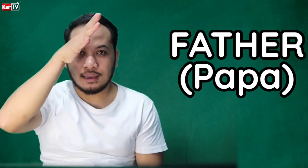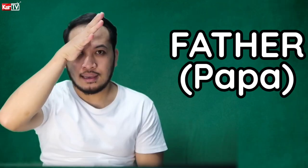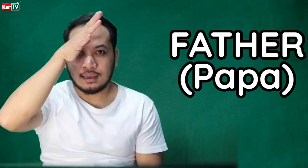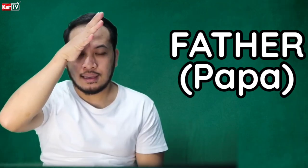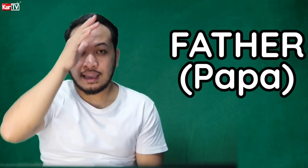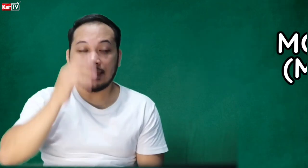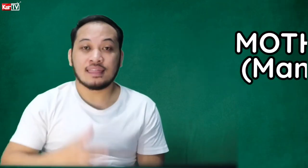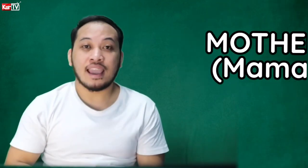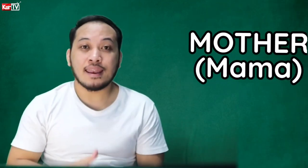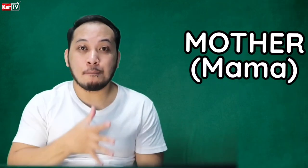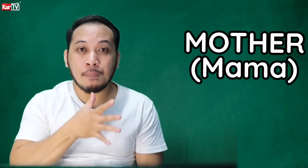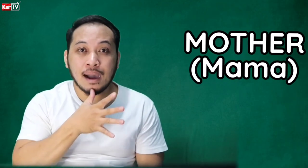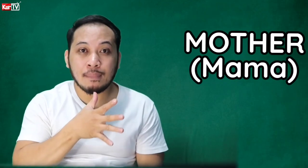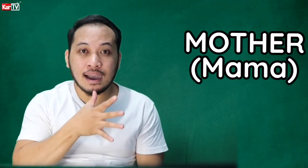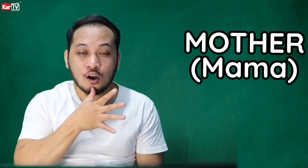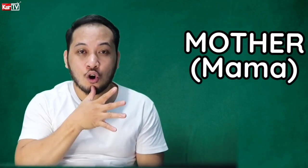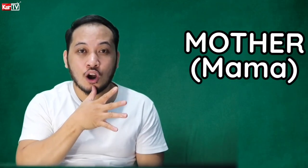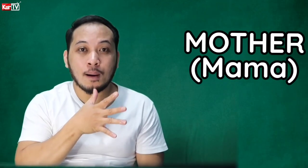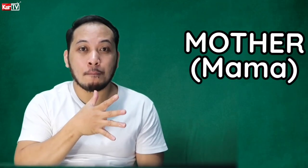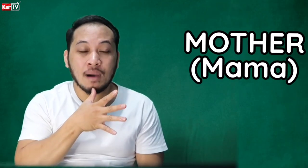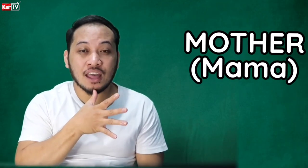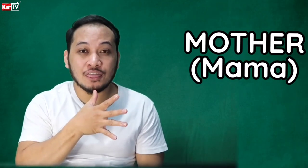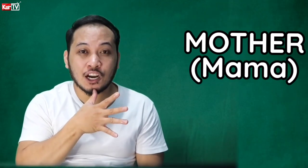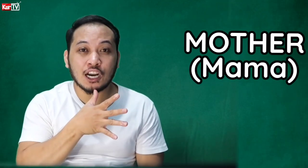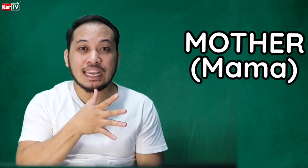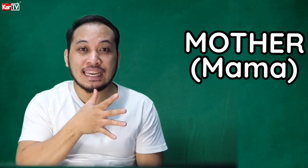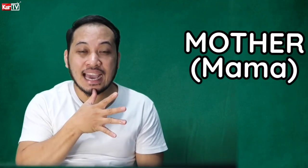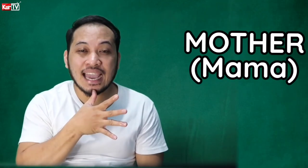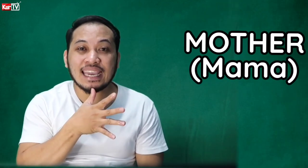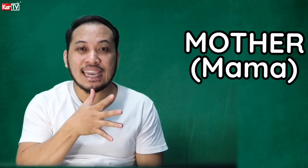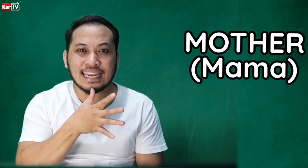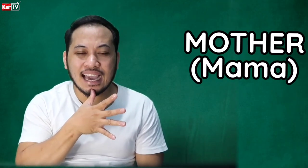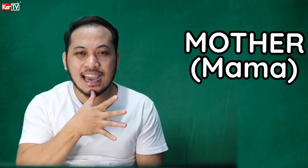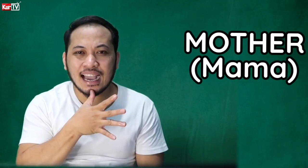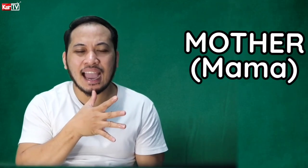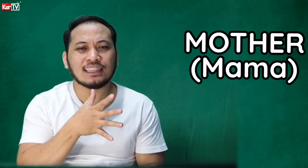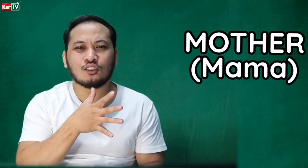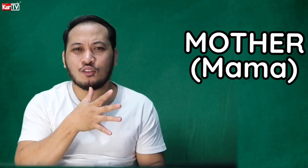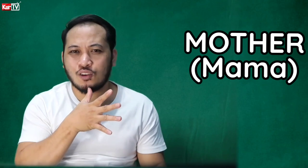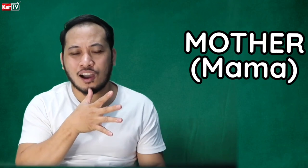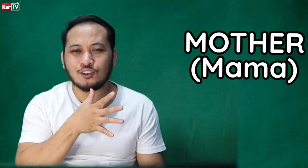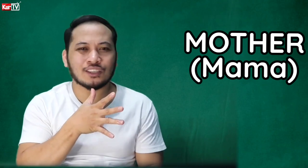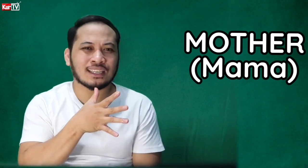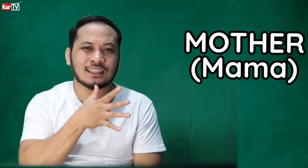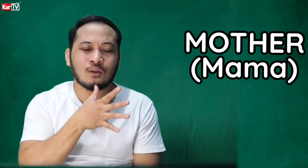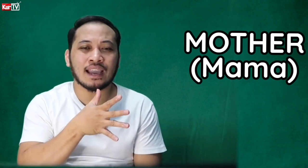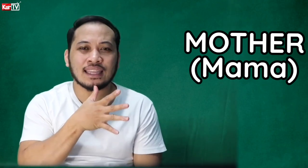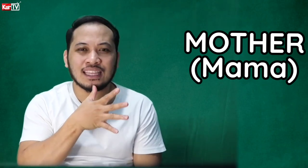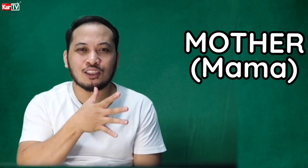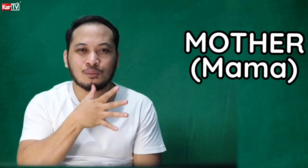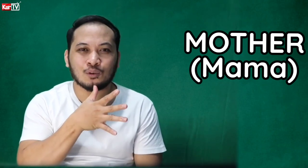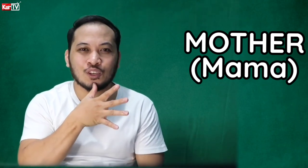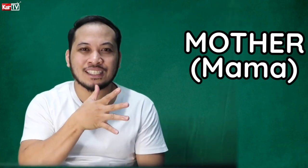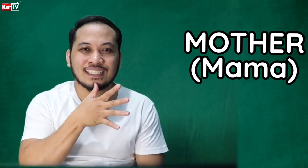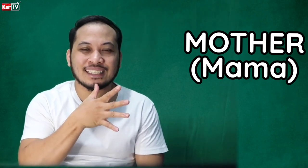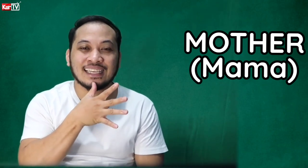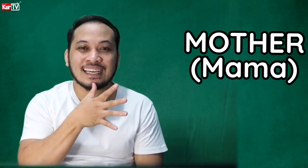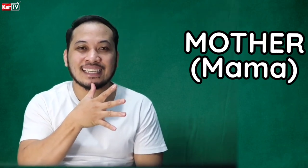And then, mama. Or mother, inay, inang. Kahit ano nyo siya tawagin dito po yung sinisenyas.